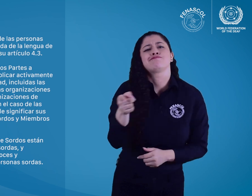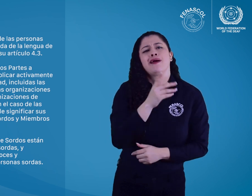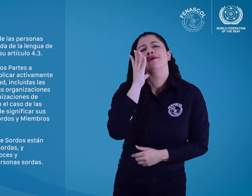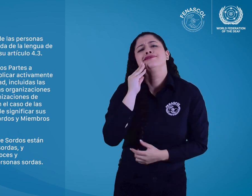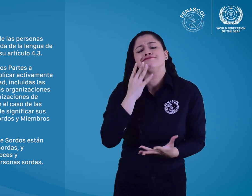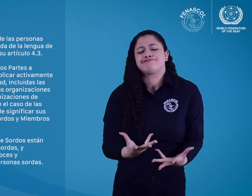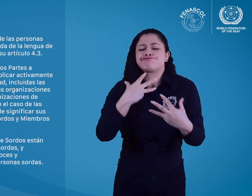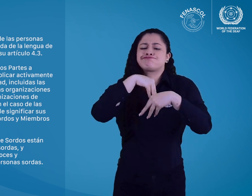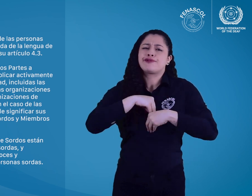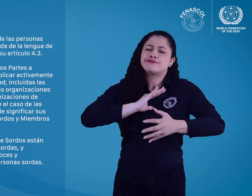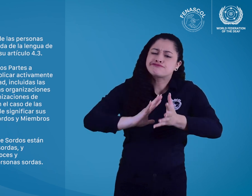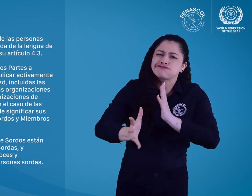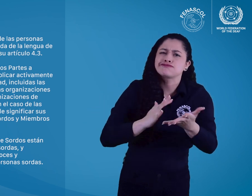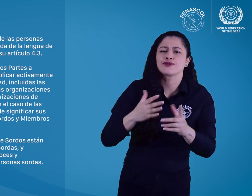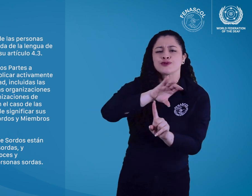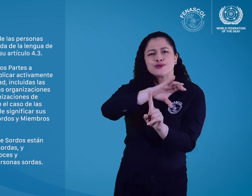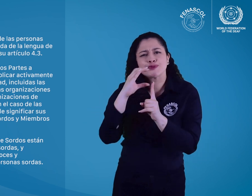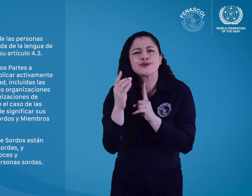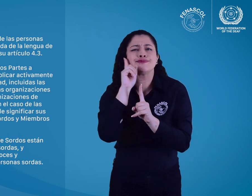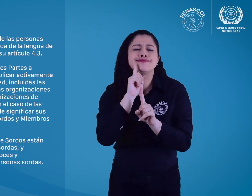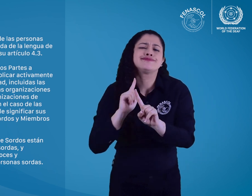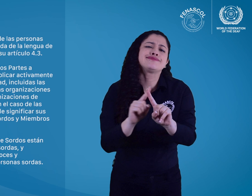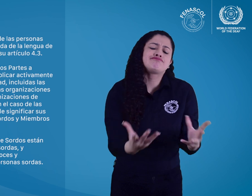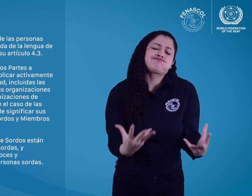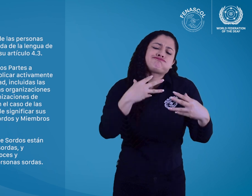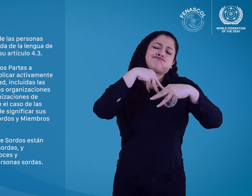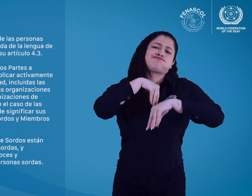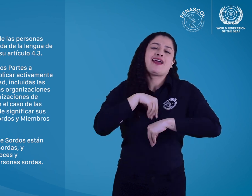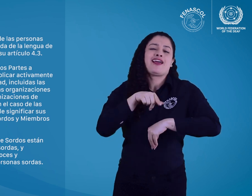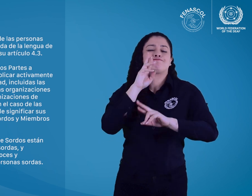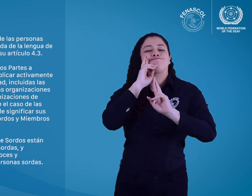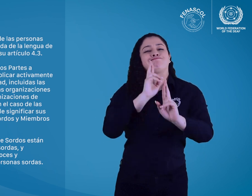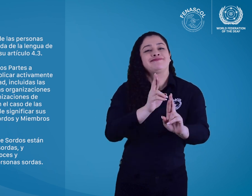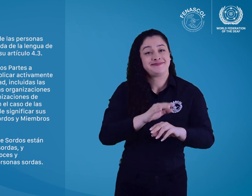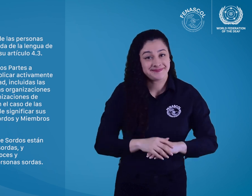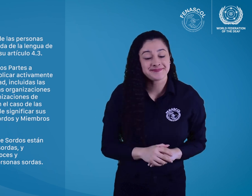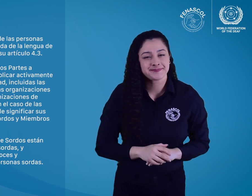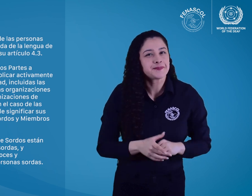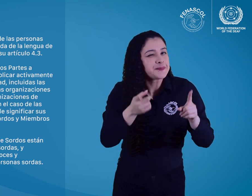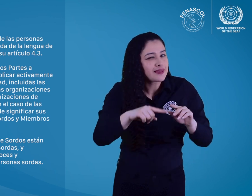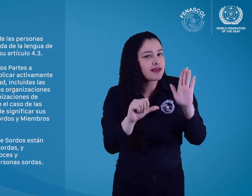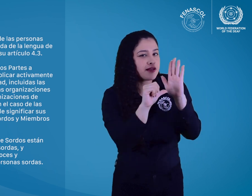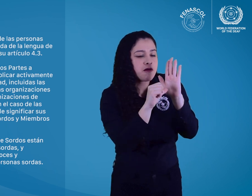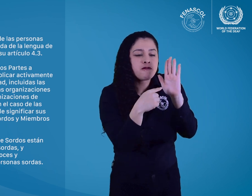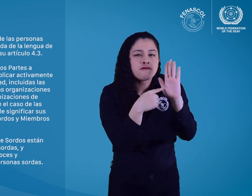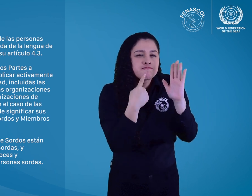y de su experiencia vivida de la lengua de señas y de la cultura sorda en su artículo 4.3.